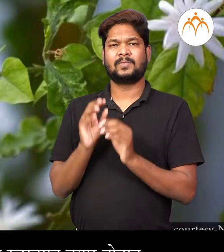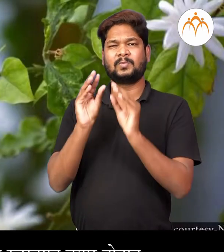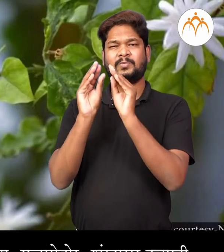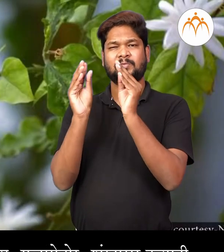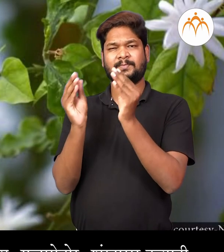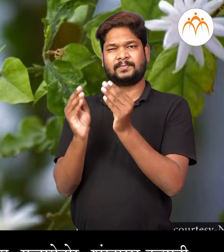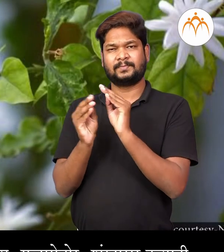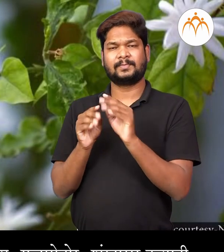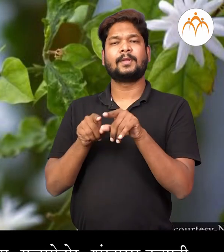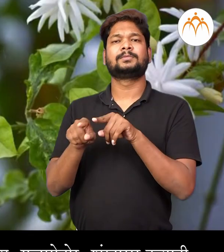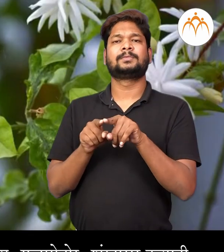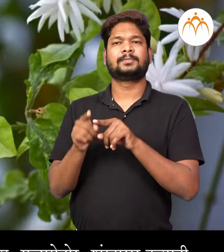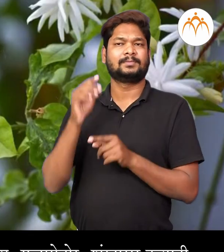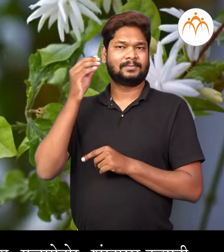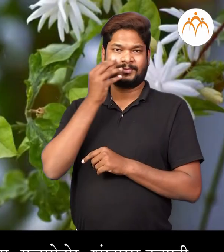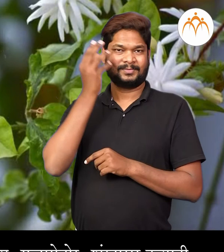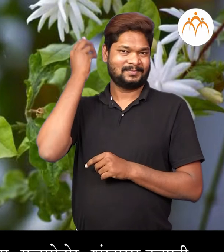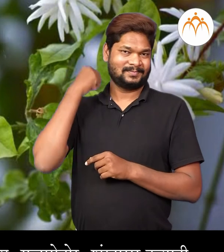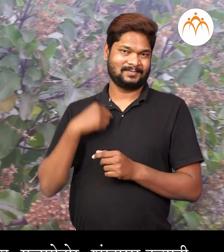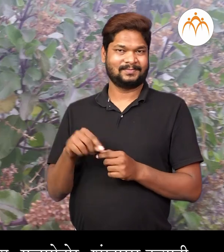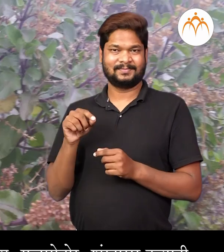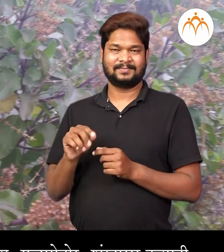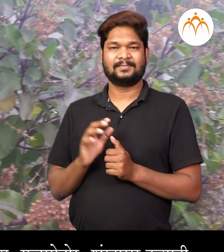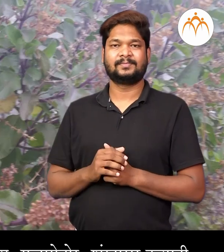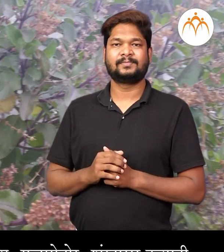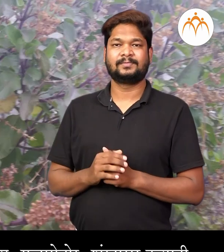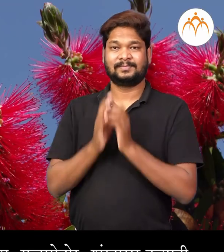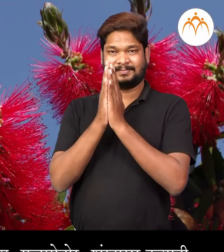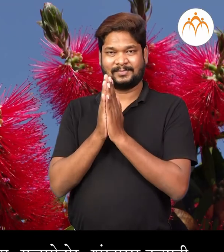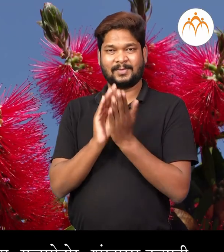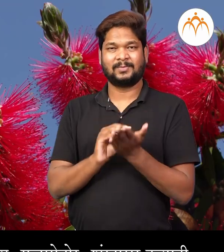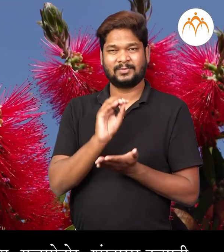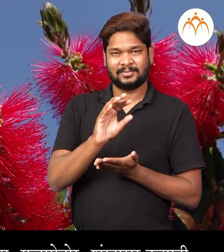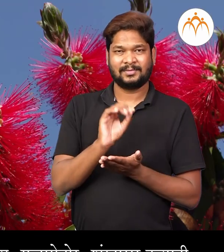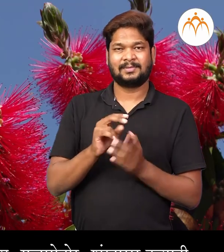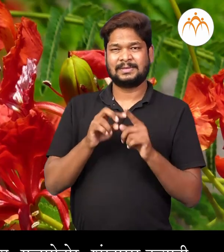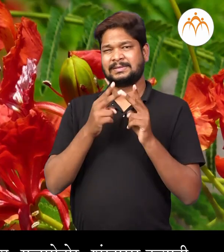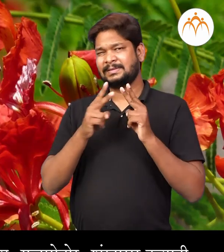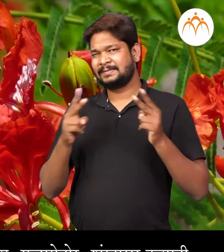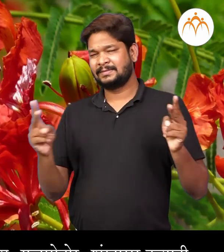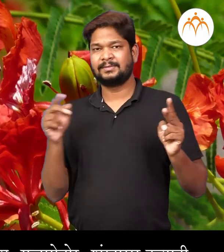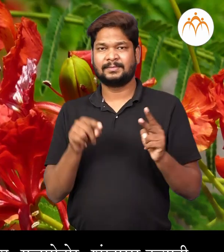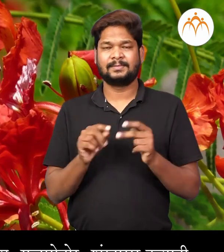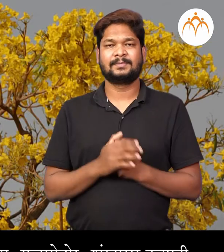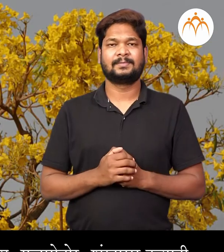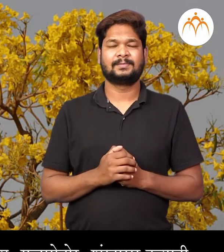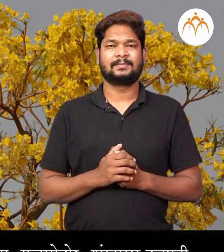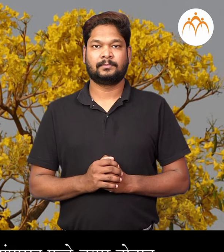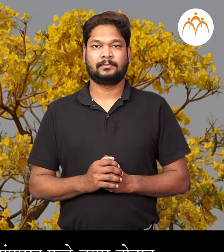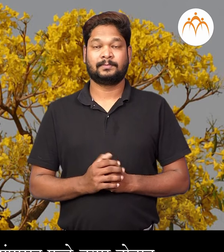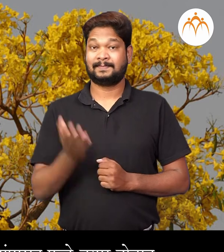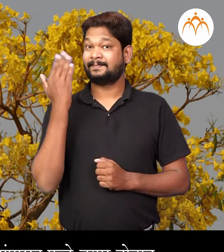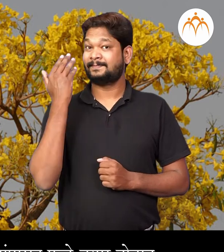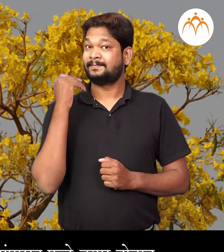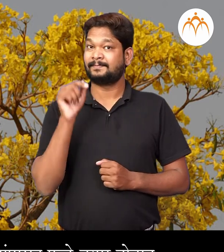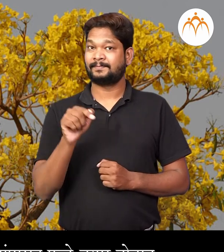उदाराना रथ मोगरा, तुडस, बॉटल ब्रश, गुलमोहर, शंखासूर इत्यादी।